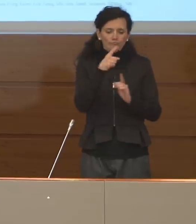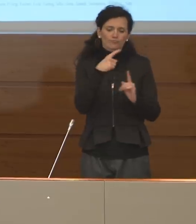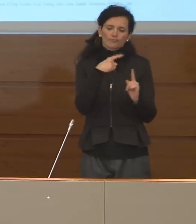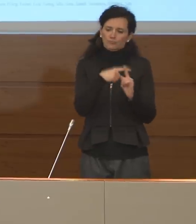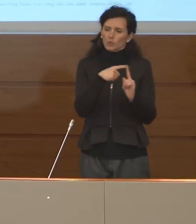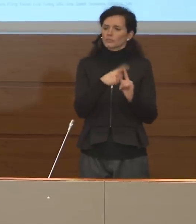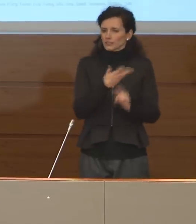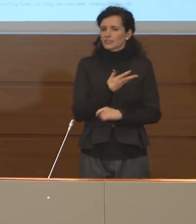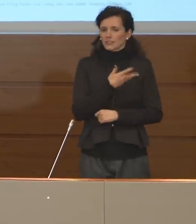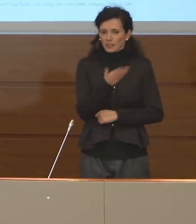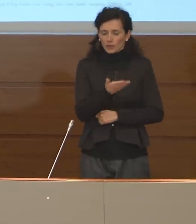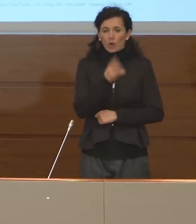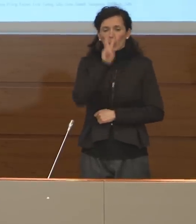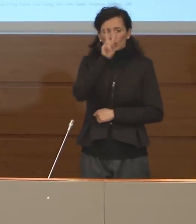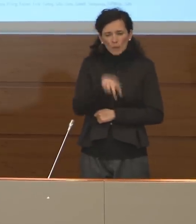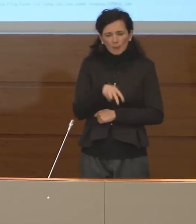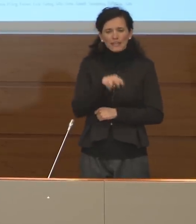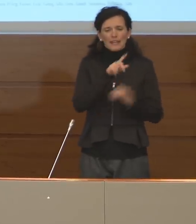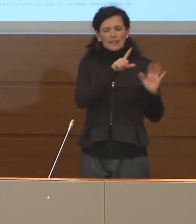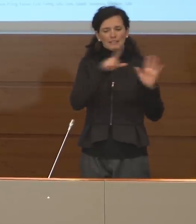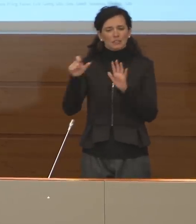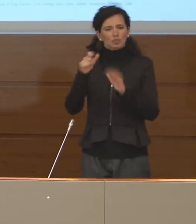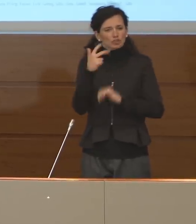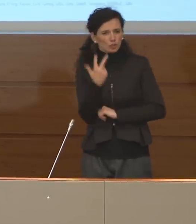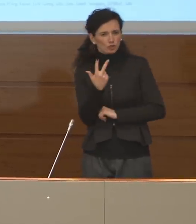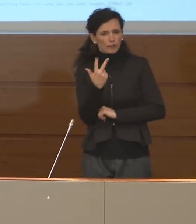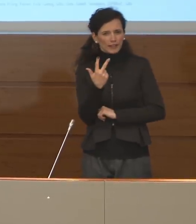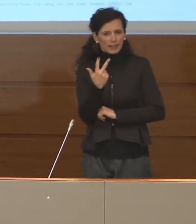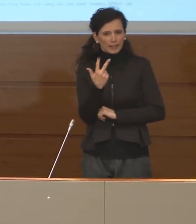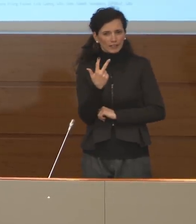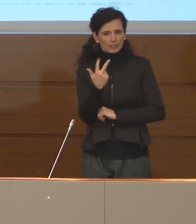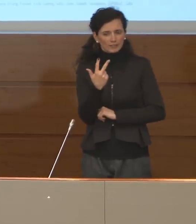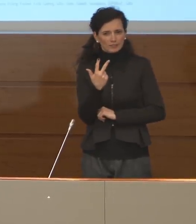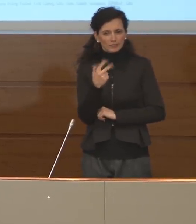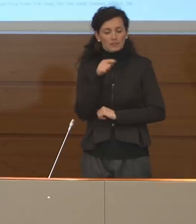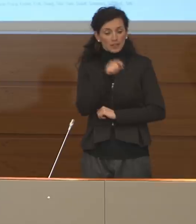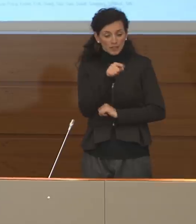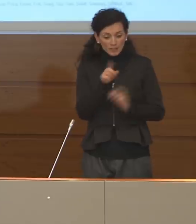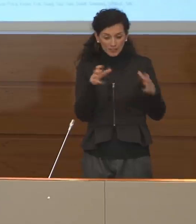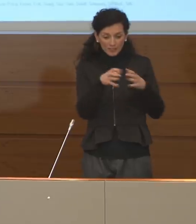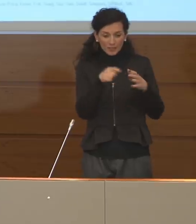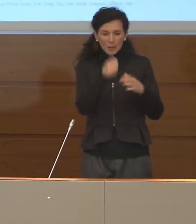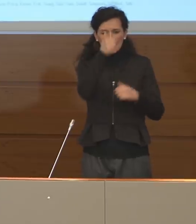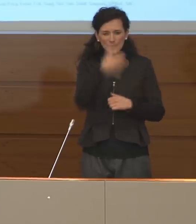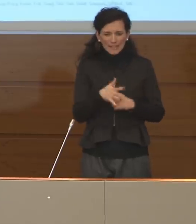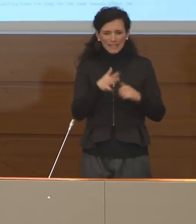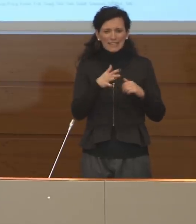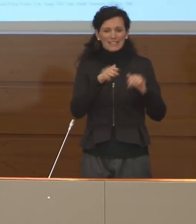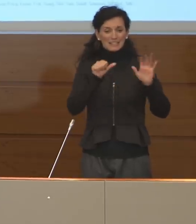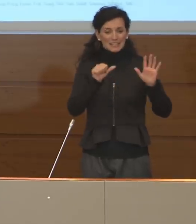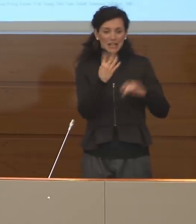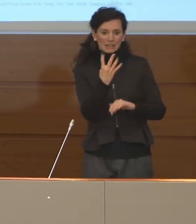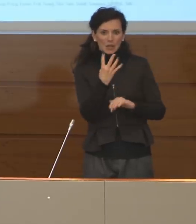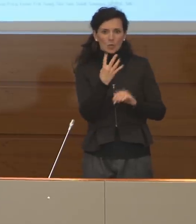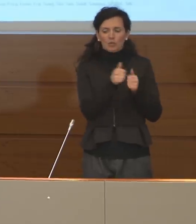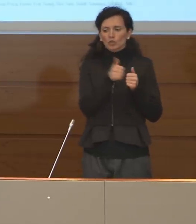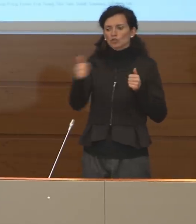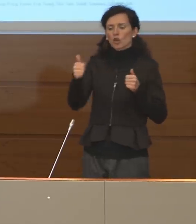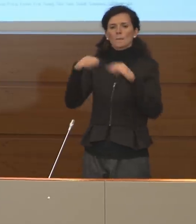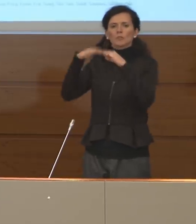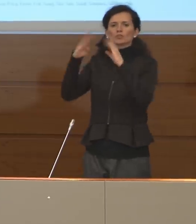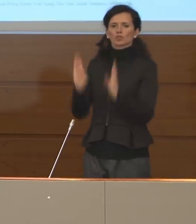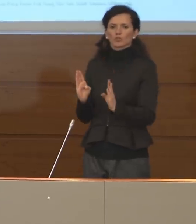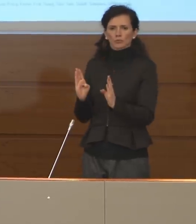.703, di questi 1.064 sono in isolamento